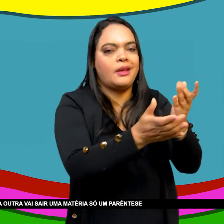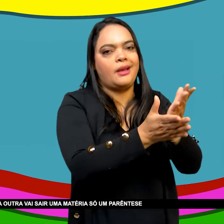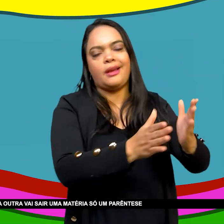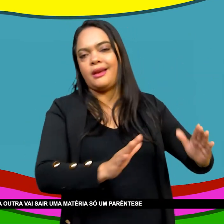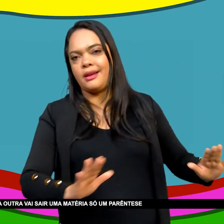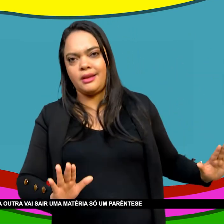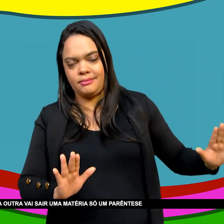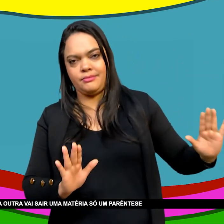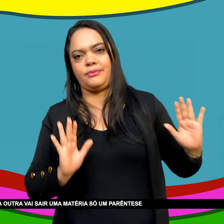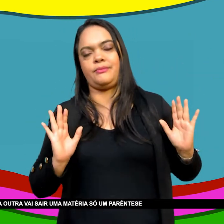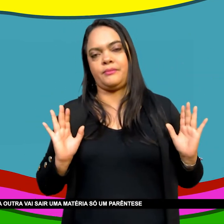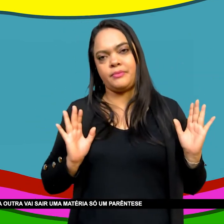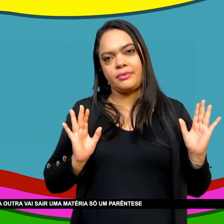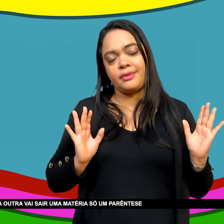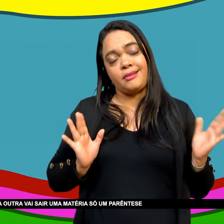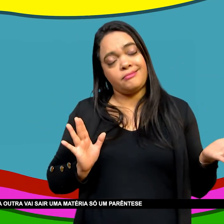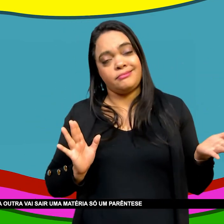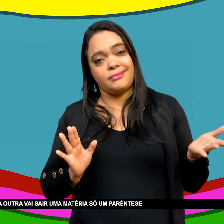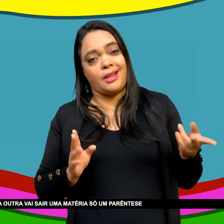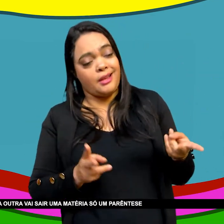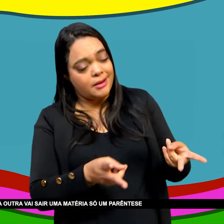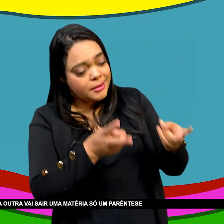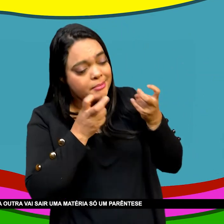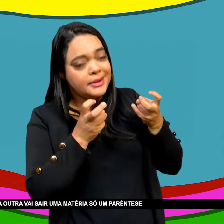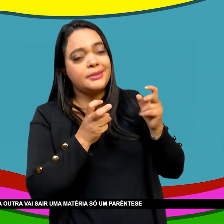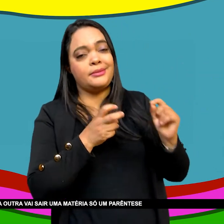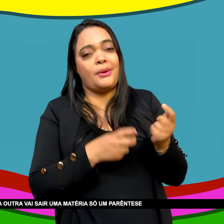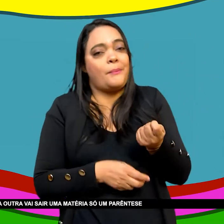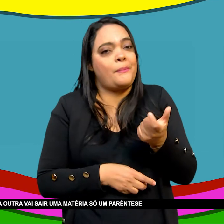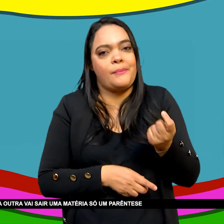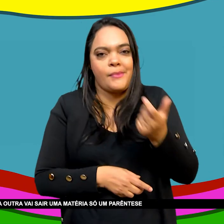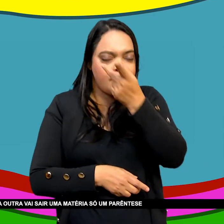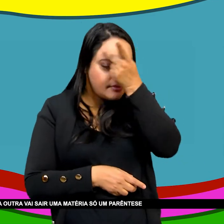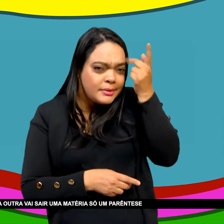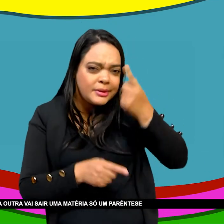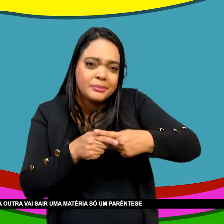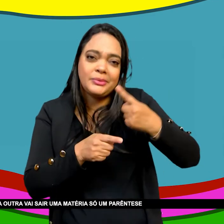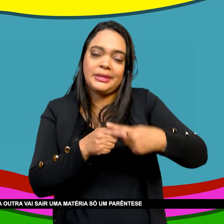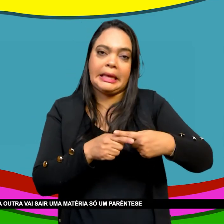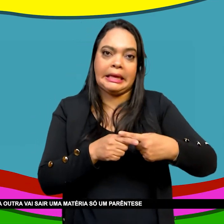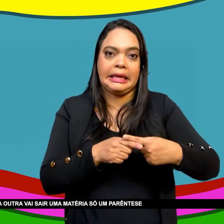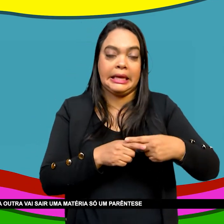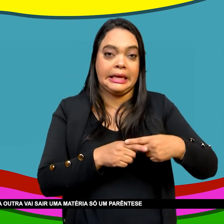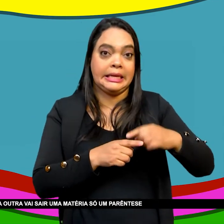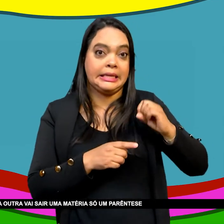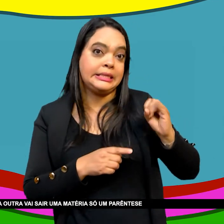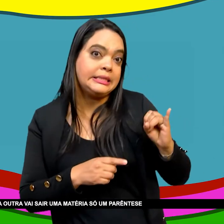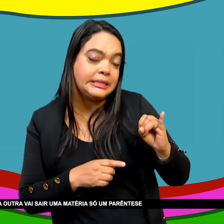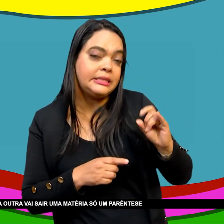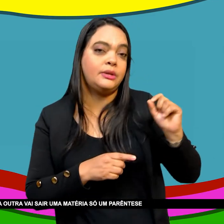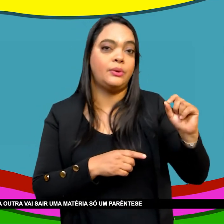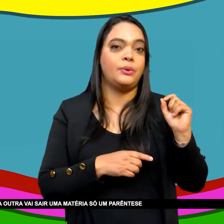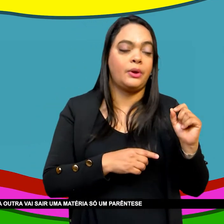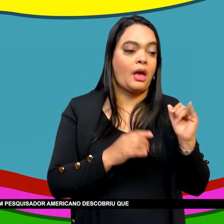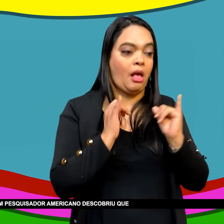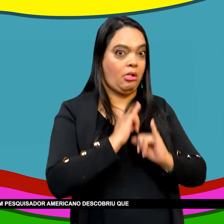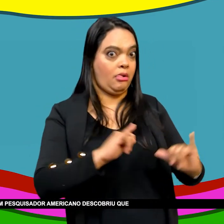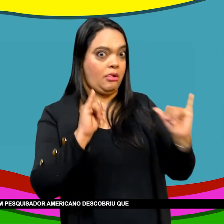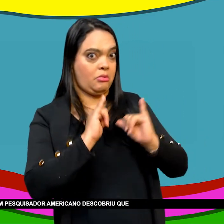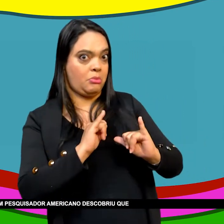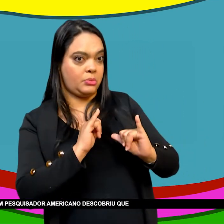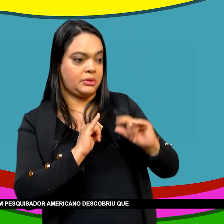Aliás Até eu sei Que nos próximos dias Nessa semana Na outra Vai sair uma matéria Só um parêntese